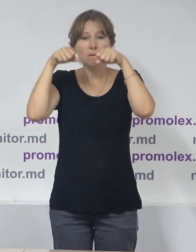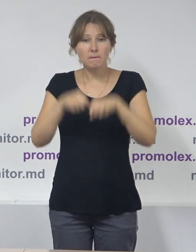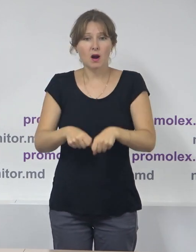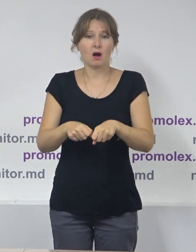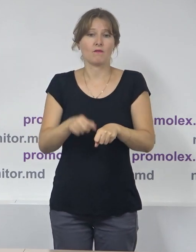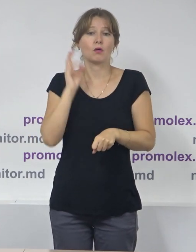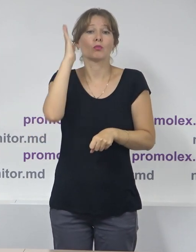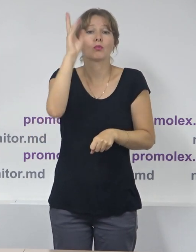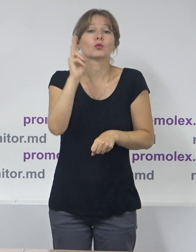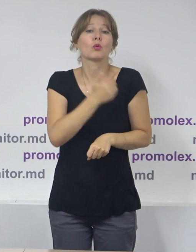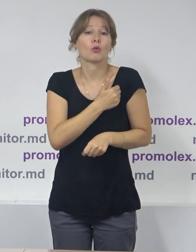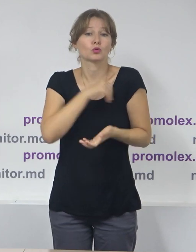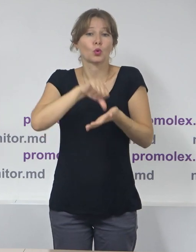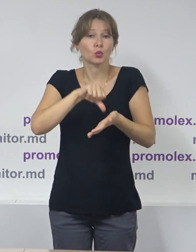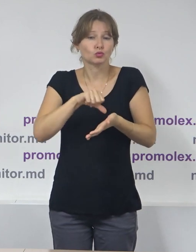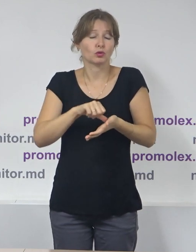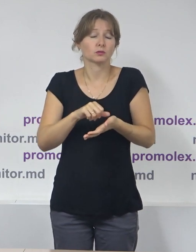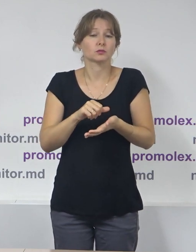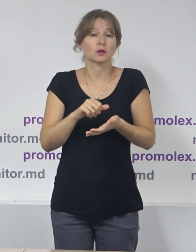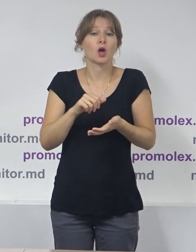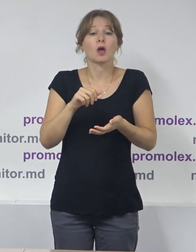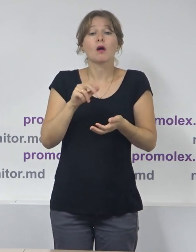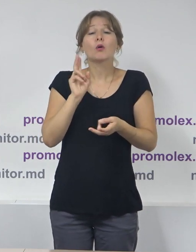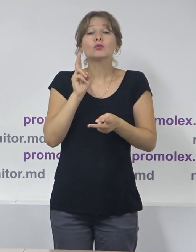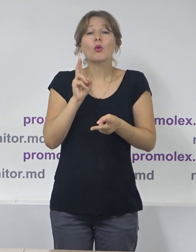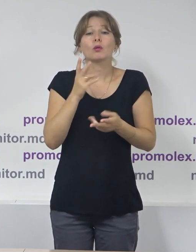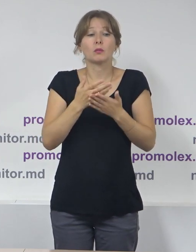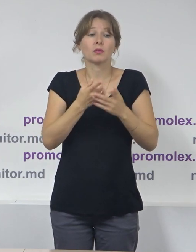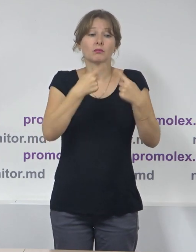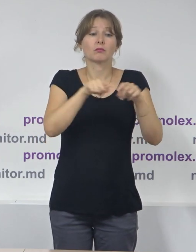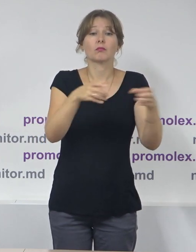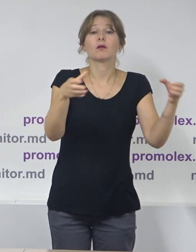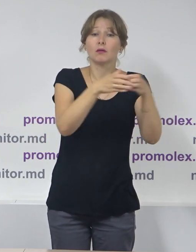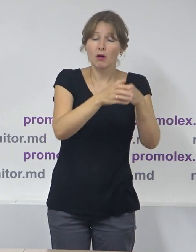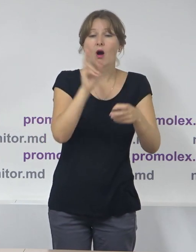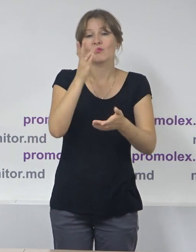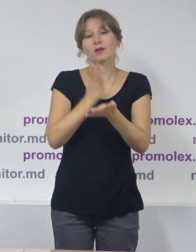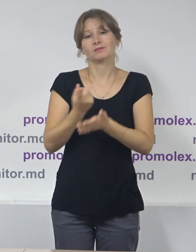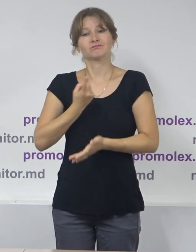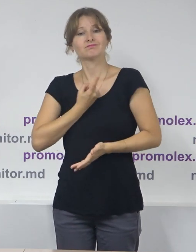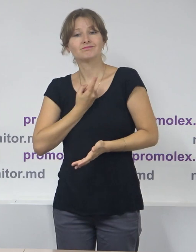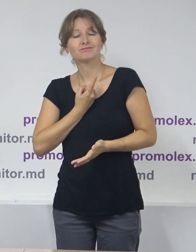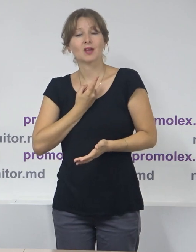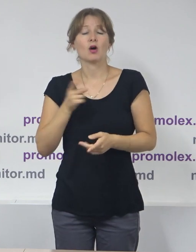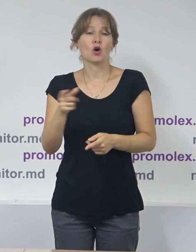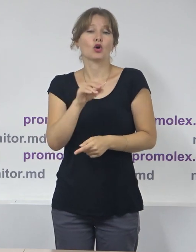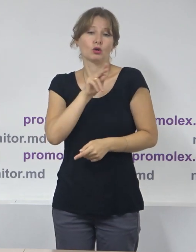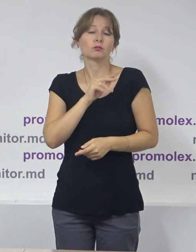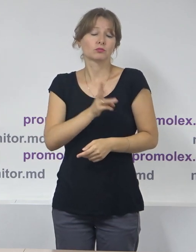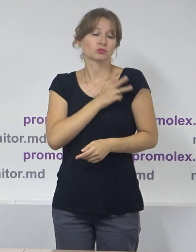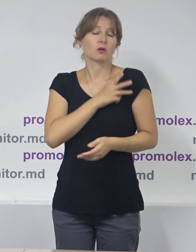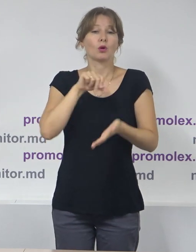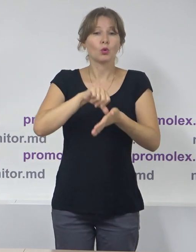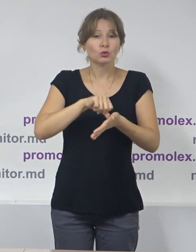candidați inclusiv în raport cu candidații independenți am venit cu o astfel de recomandare care, după cum spuneam, o găsim